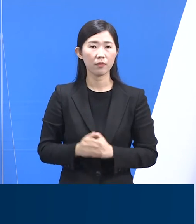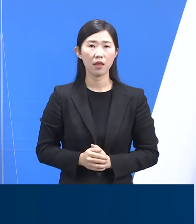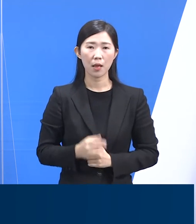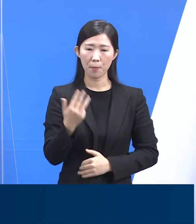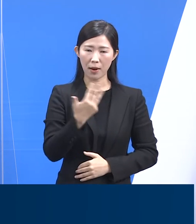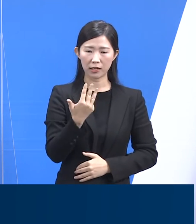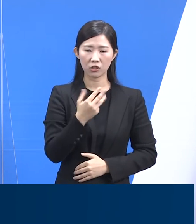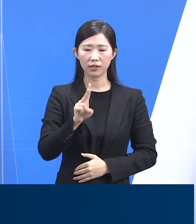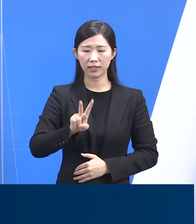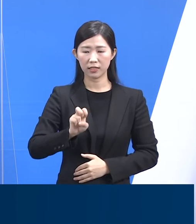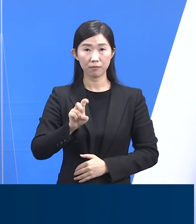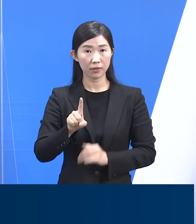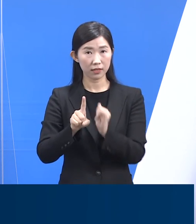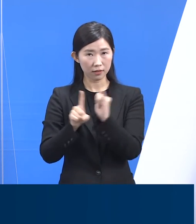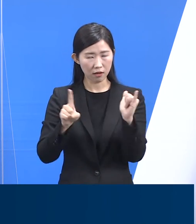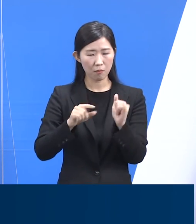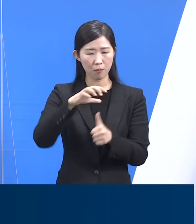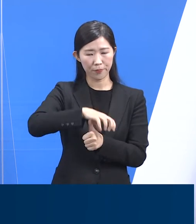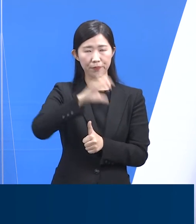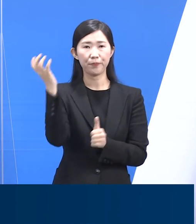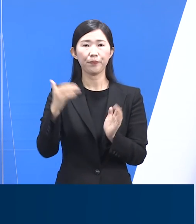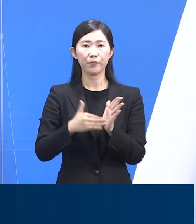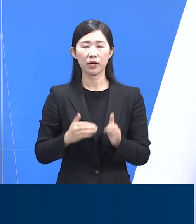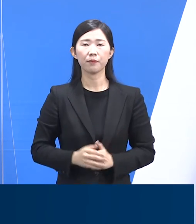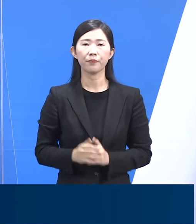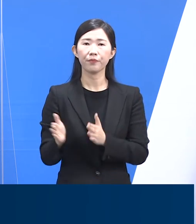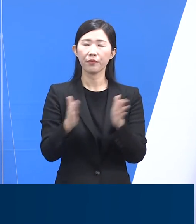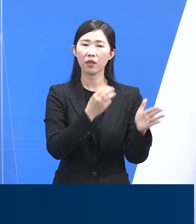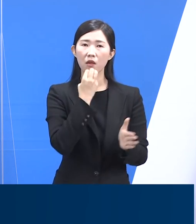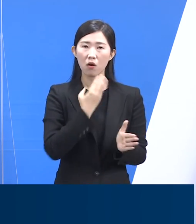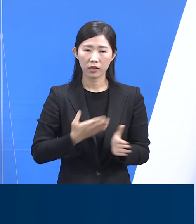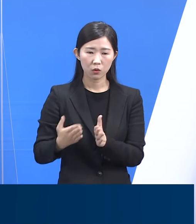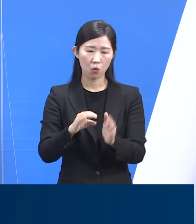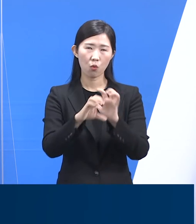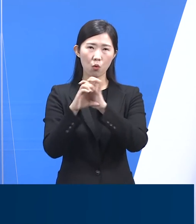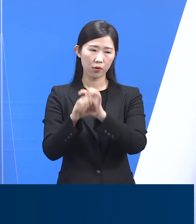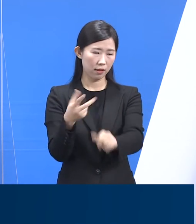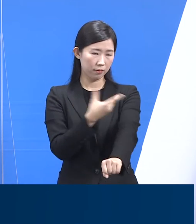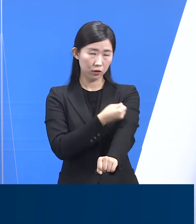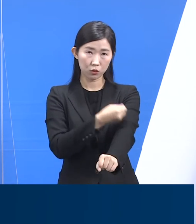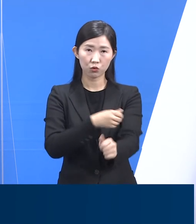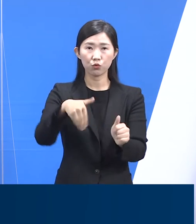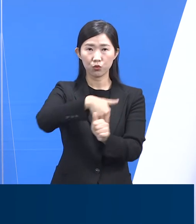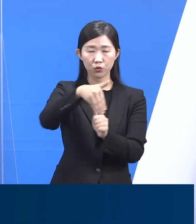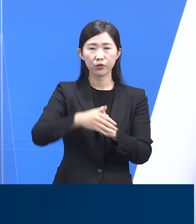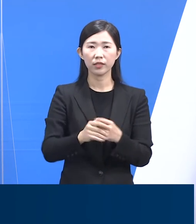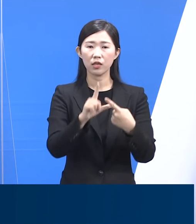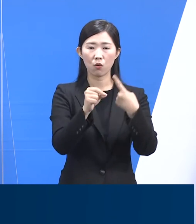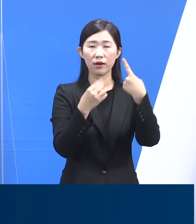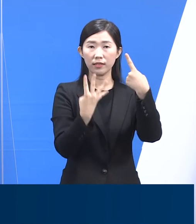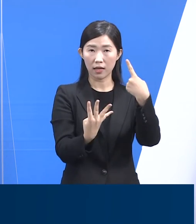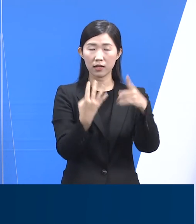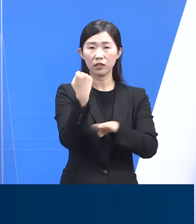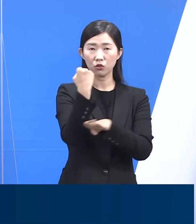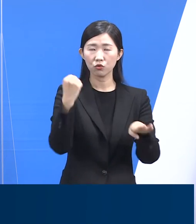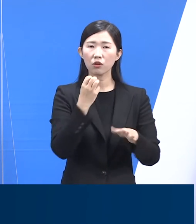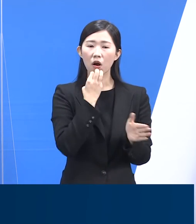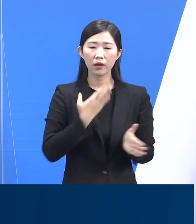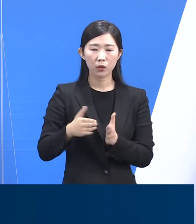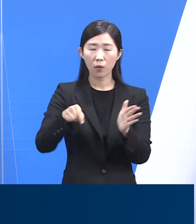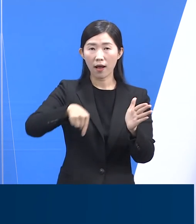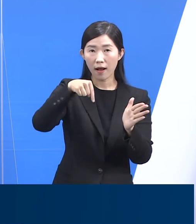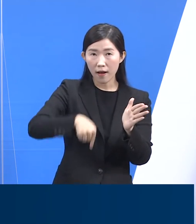해제되었습니다. 다음은 경기도 코로나19 예방접종 현황입니다. 1월 4일 0시 기준 경기도 도민 가운데